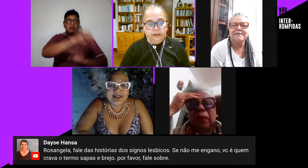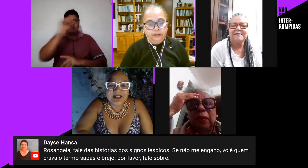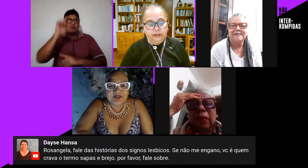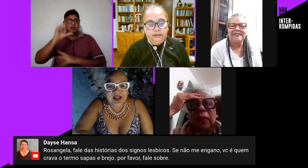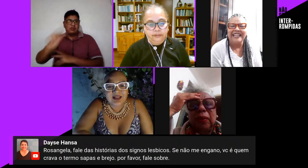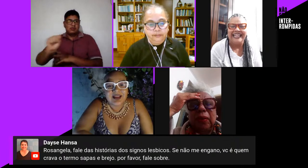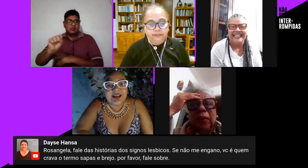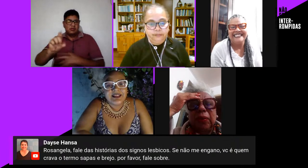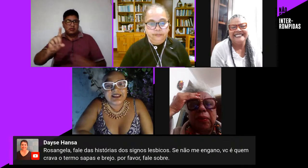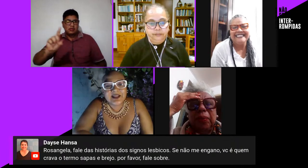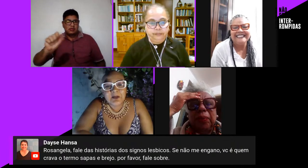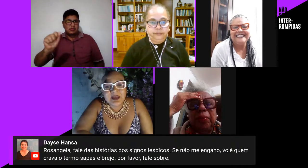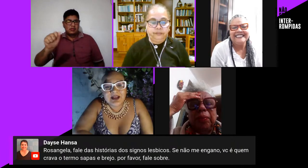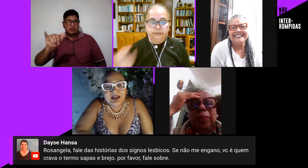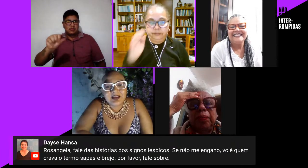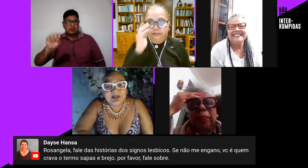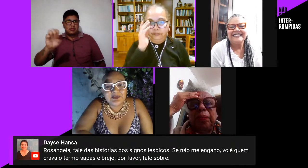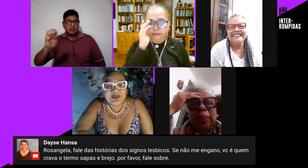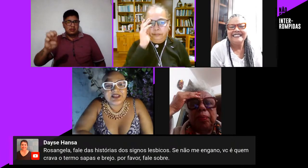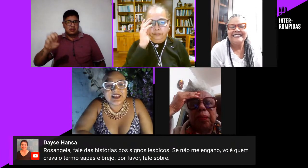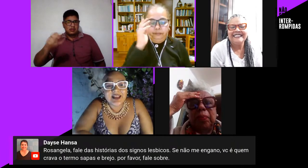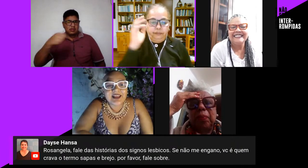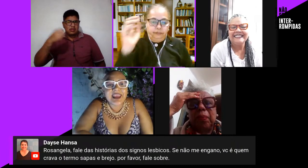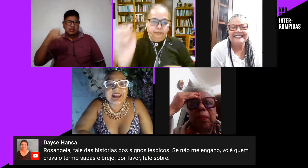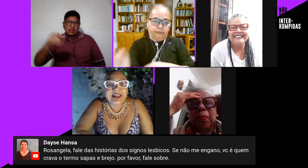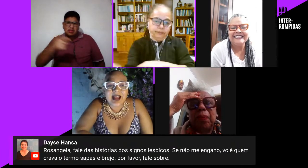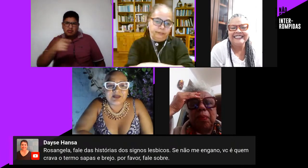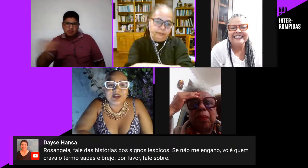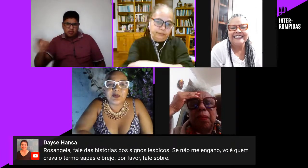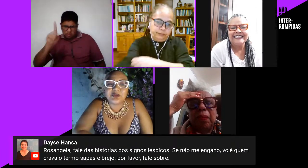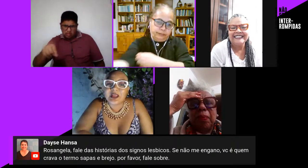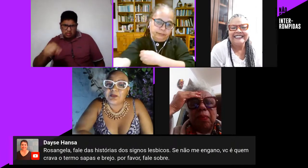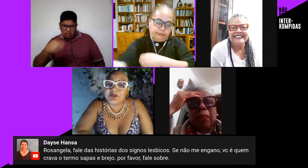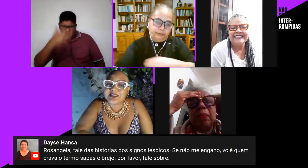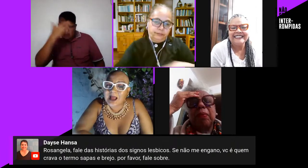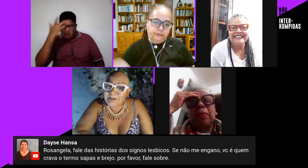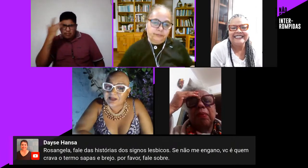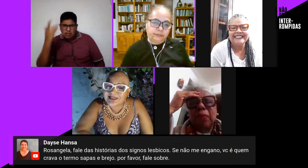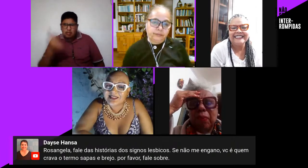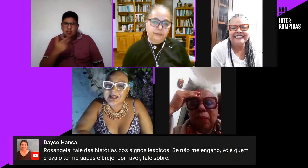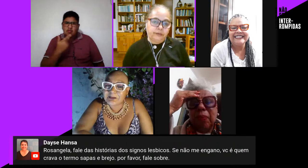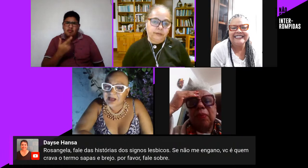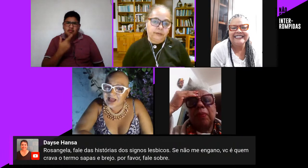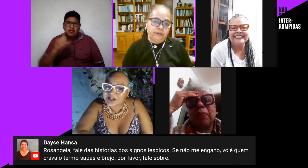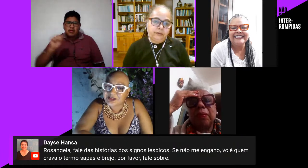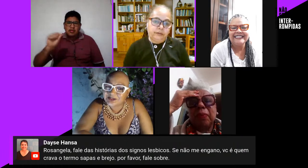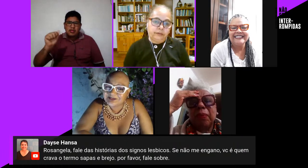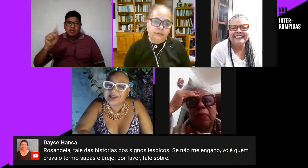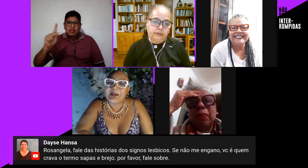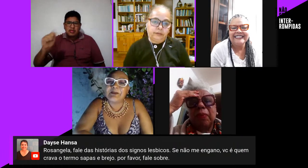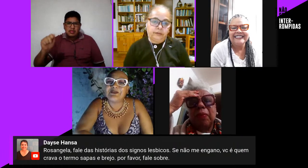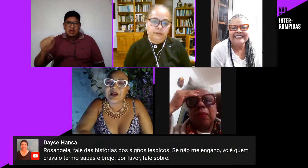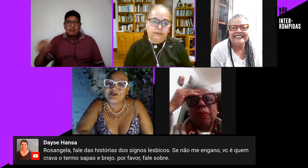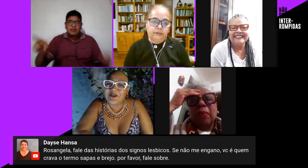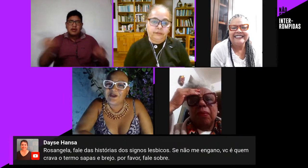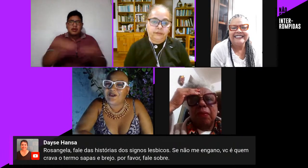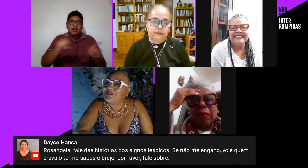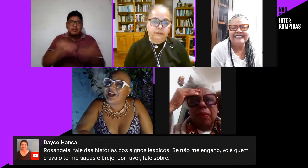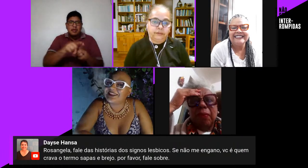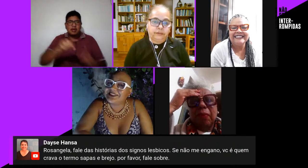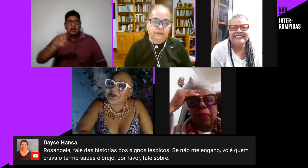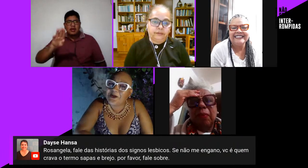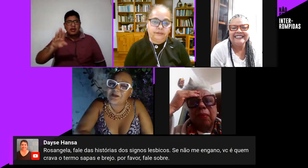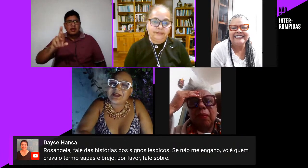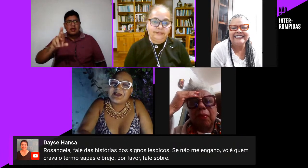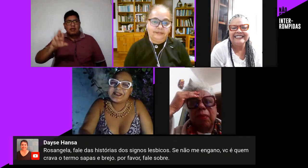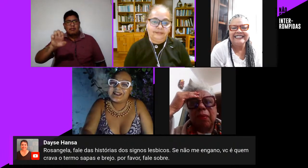Deise Hansa fala se não me engano você é quem crava o termo sapas e brejo por favor